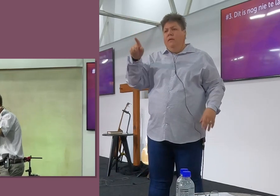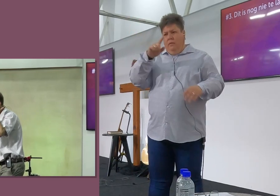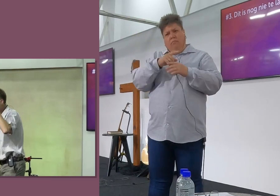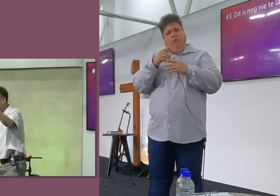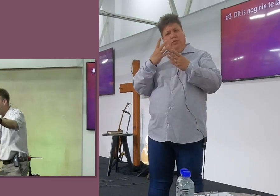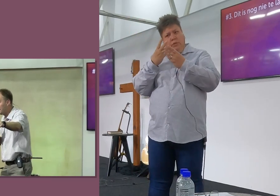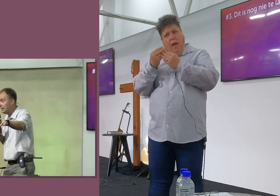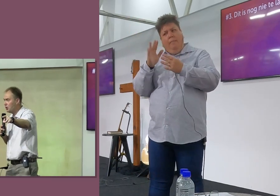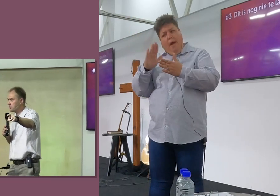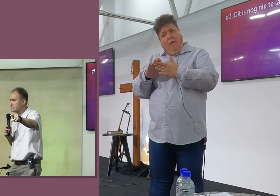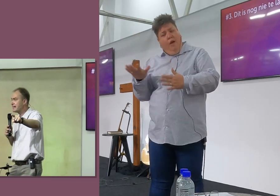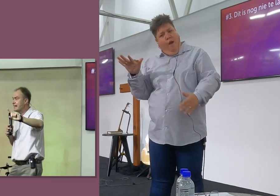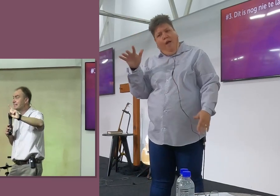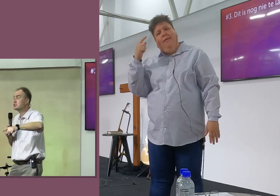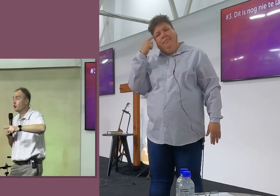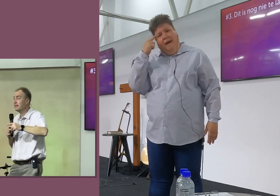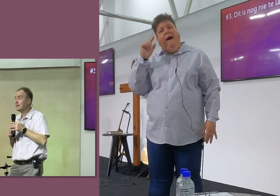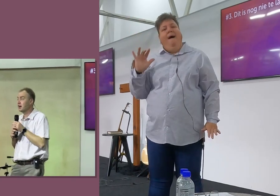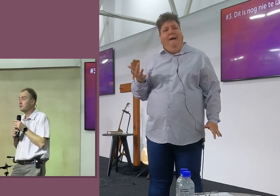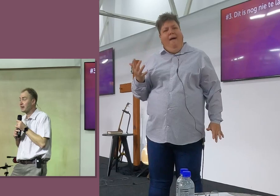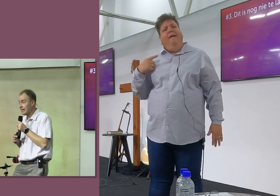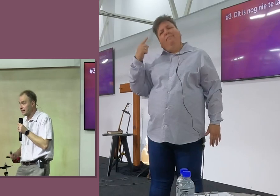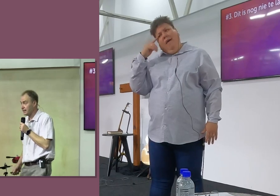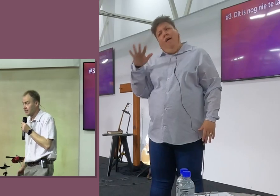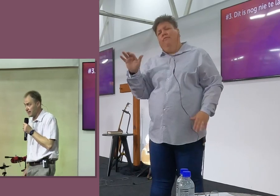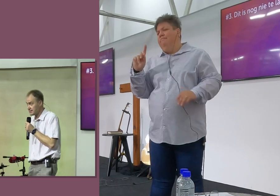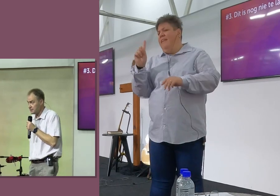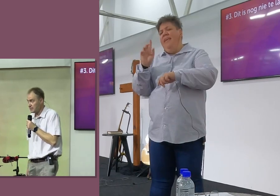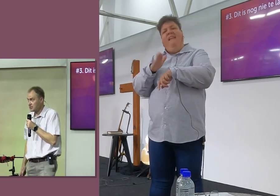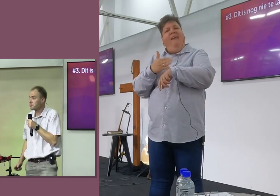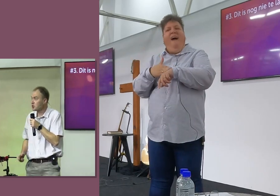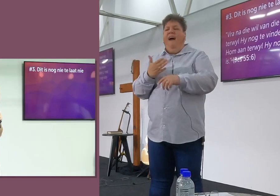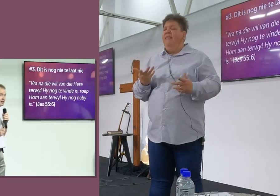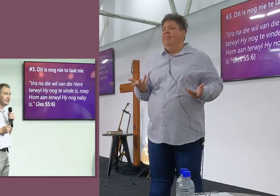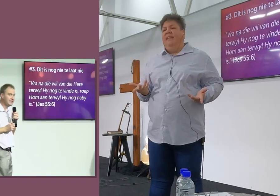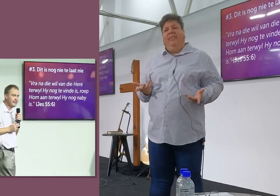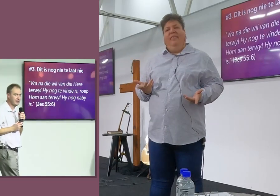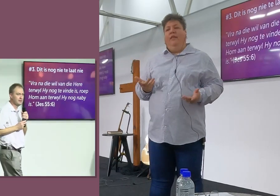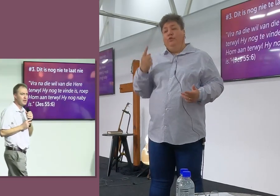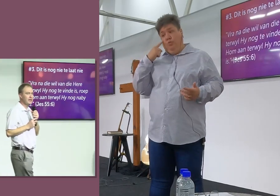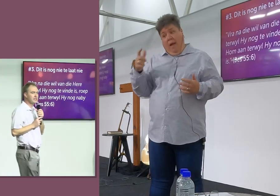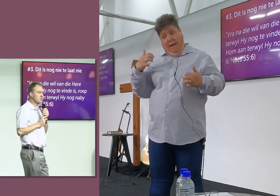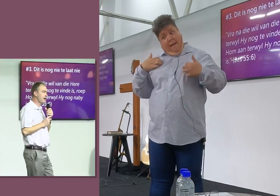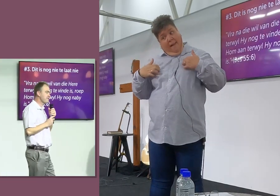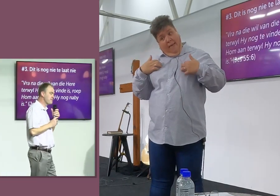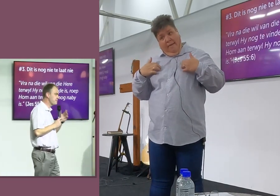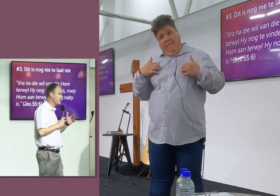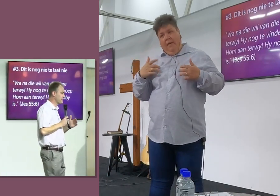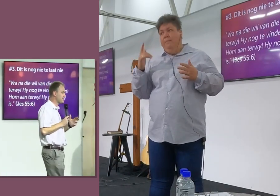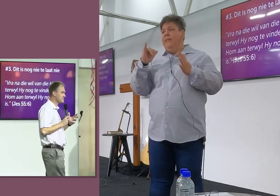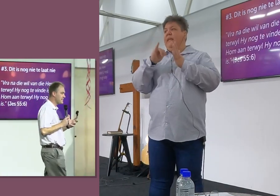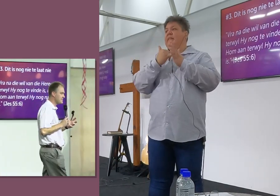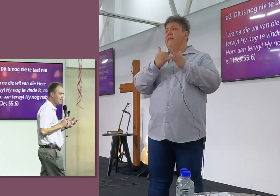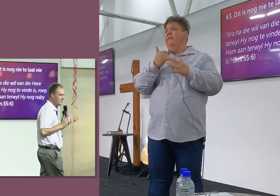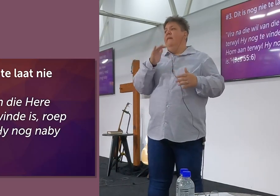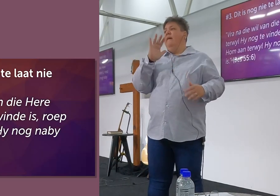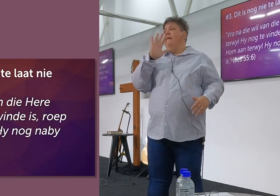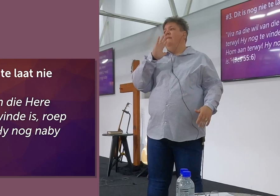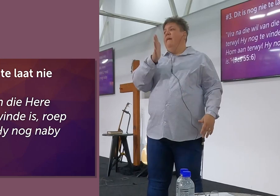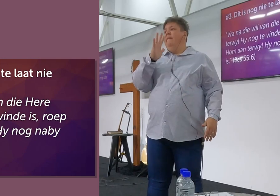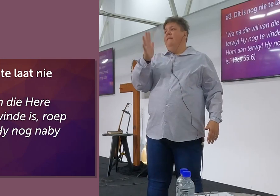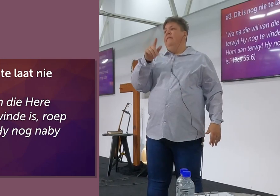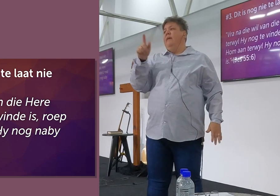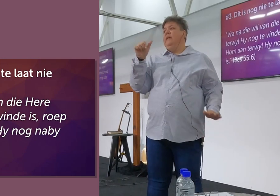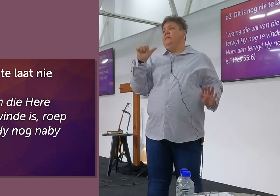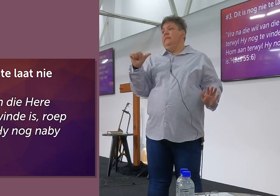saam met my ook denk aan hulle, om te sê, dit is nog nie te laat vir hulle, nie. Nee, stem jy dit saam, solang hulle leven. In Jesaja 55 vers 6, is dit